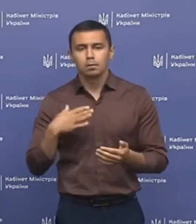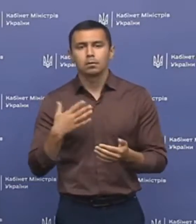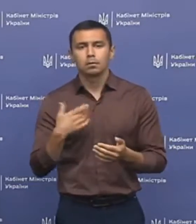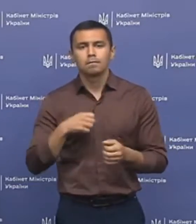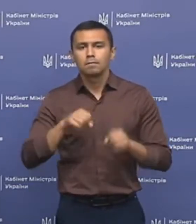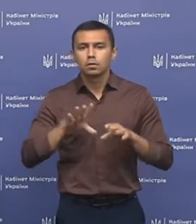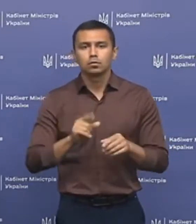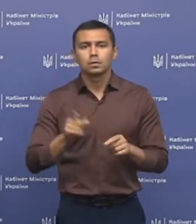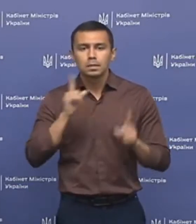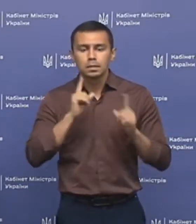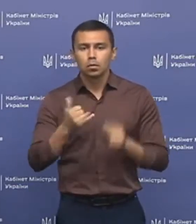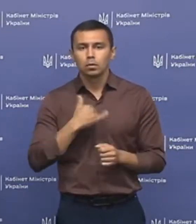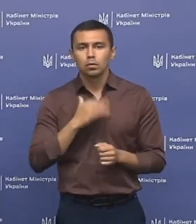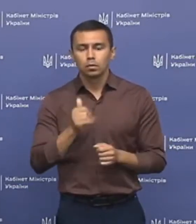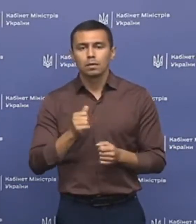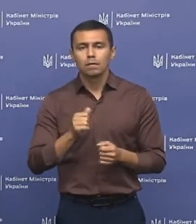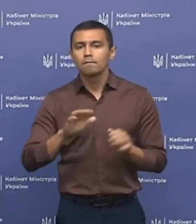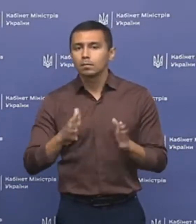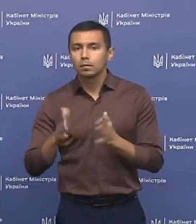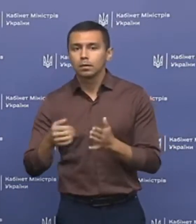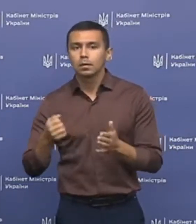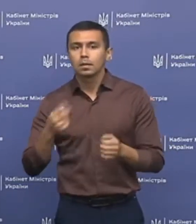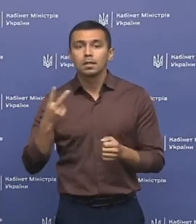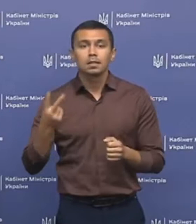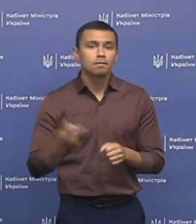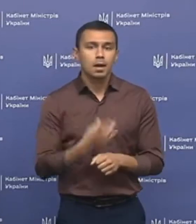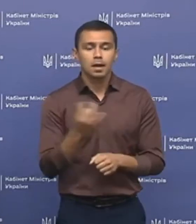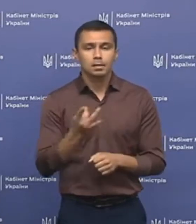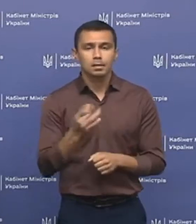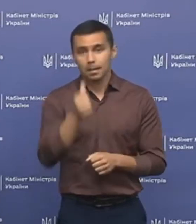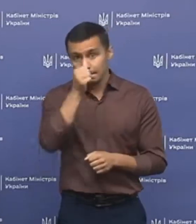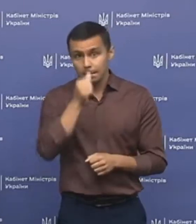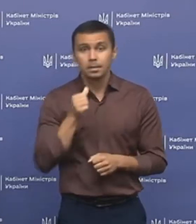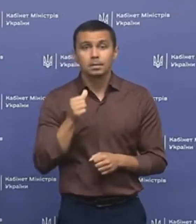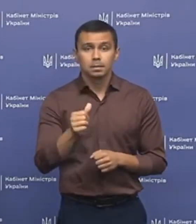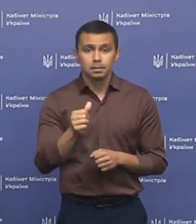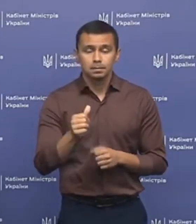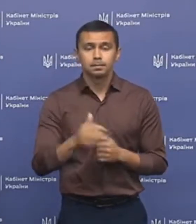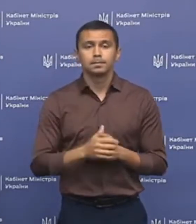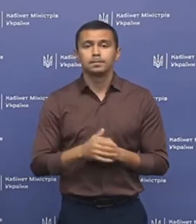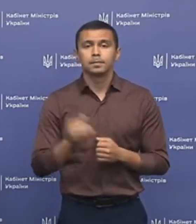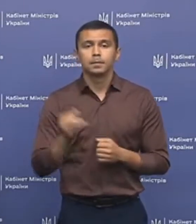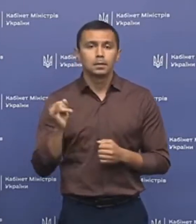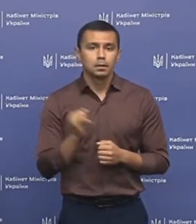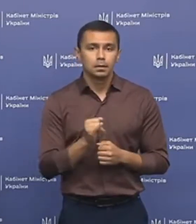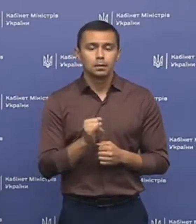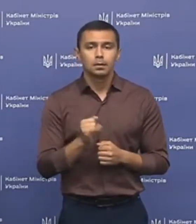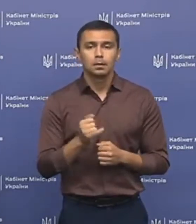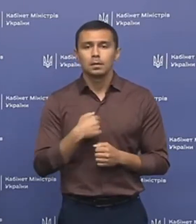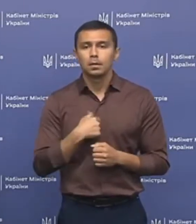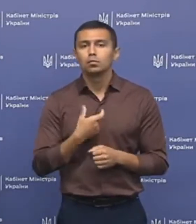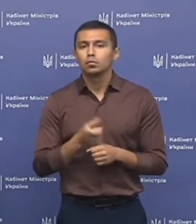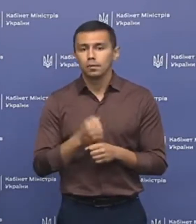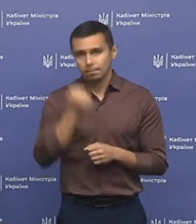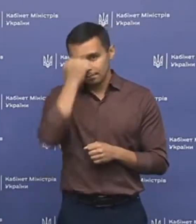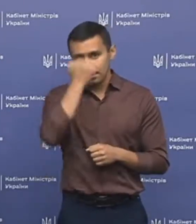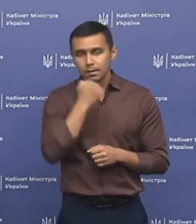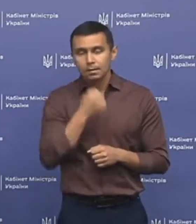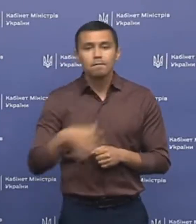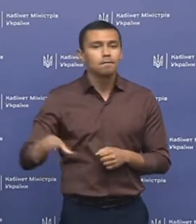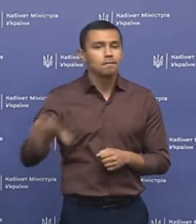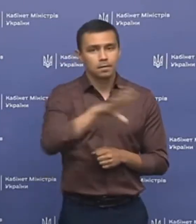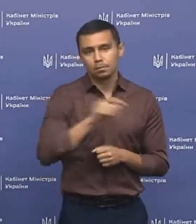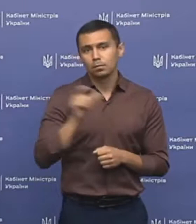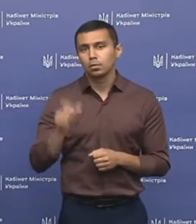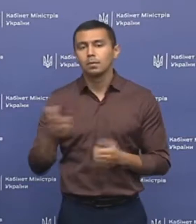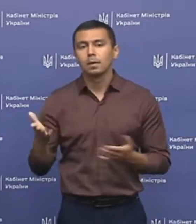Вирішили, що засіданням наше буде відбуватися два рази на місяць. І я дуже вдячний всім